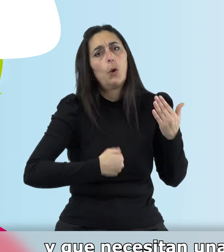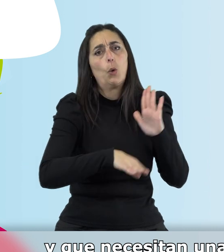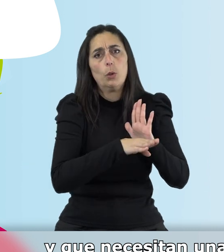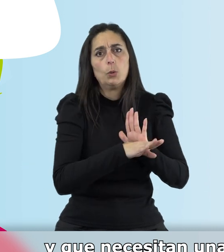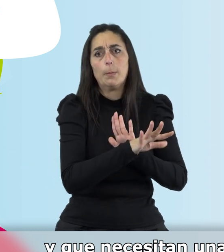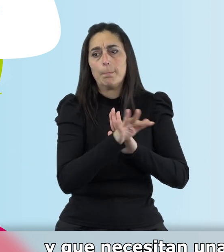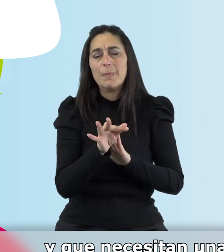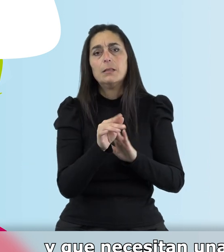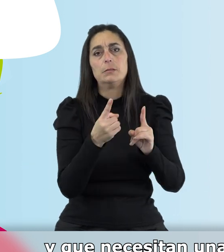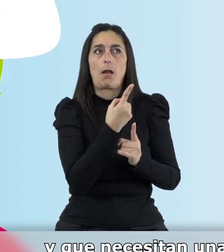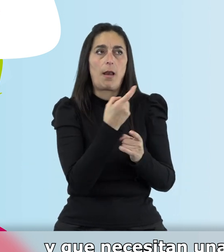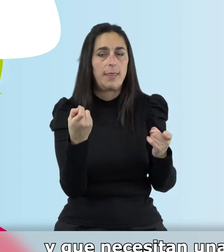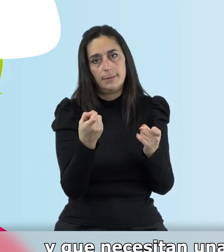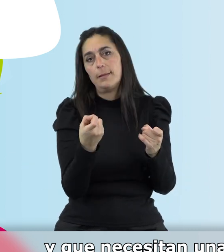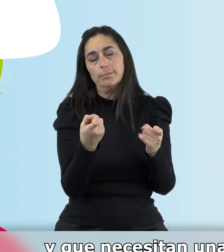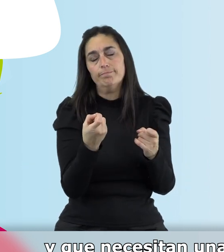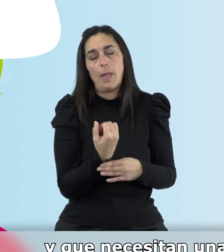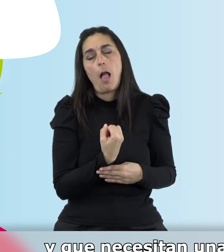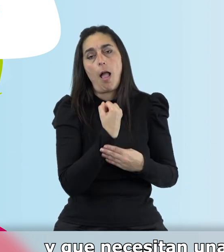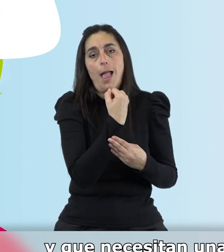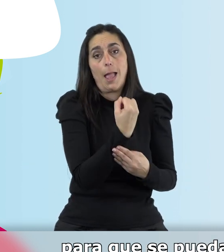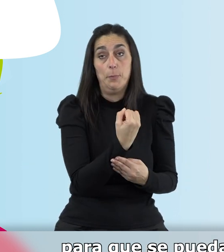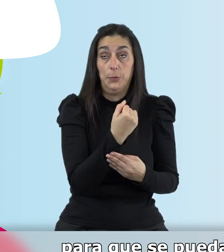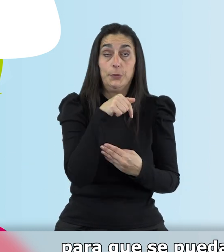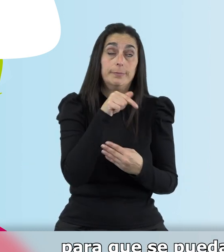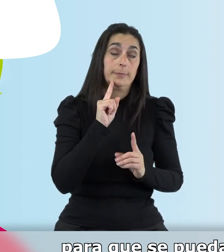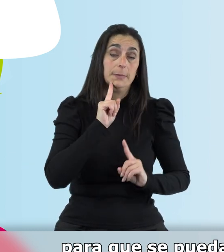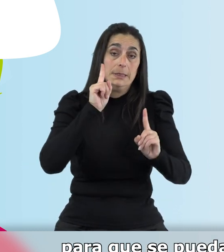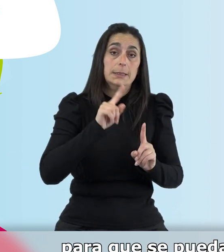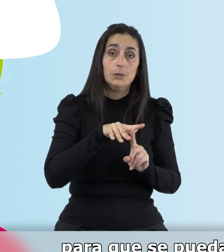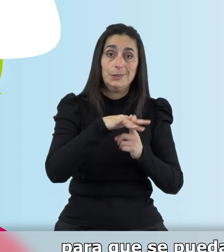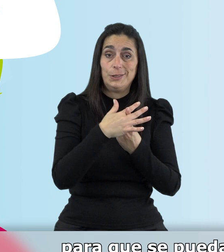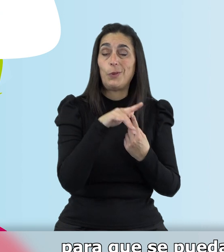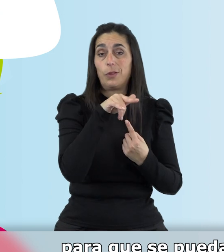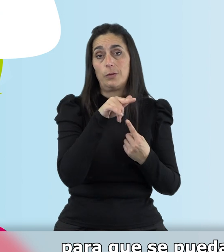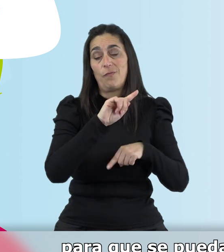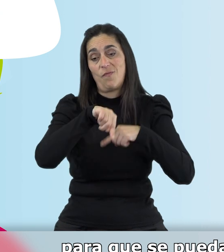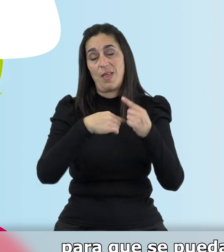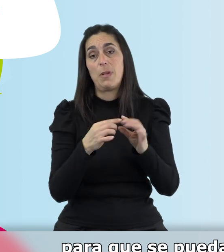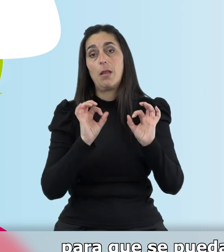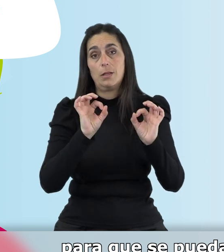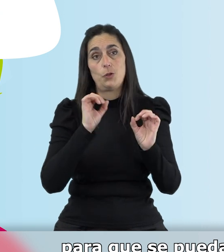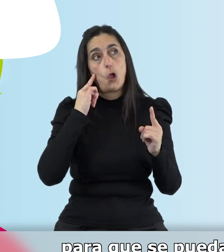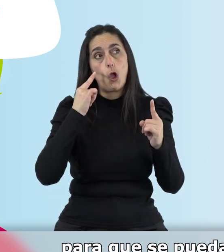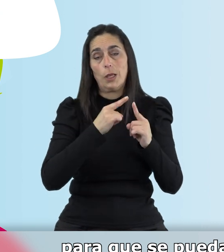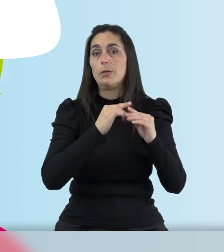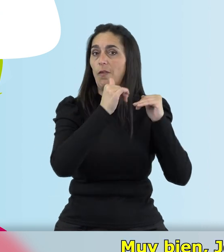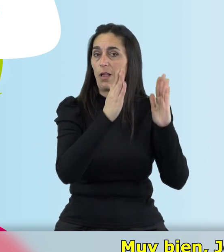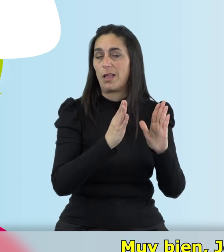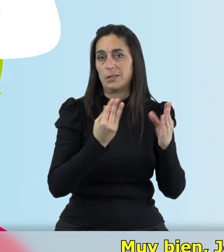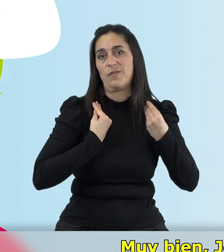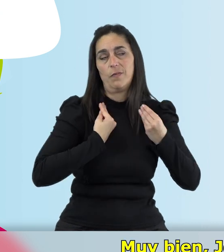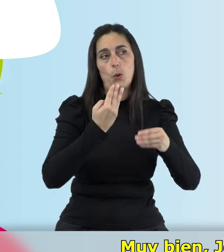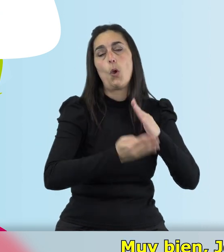una mano amiga, que en este caso son familiares, pues para que se puedan mantener en el domicilio.